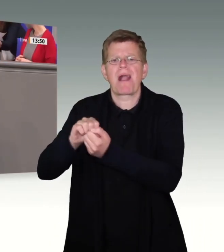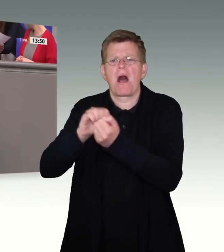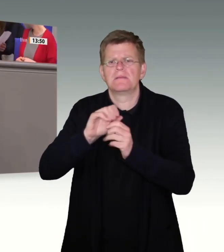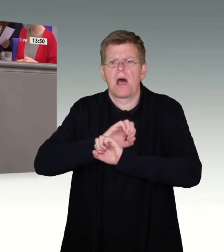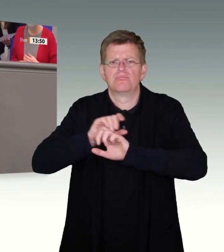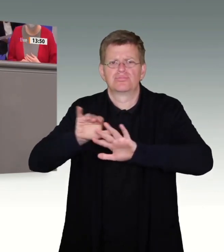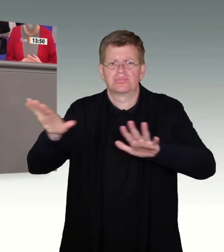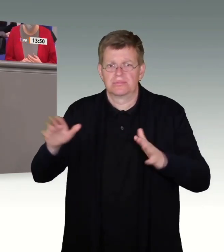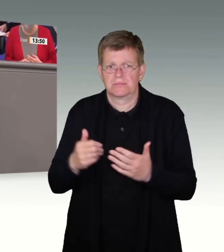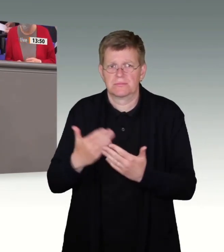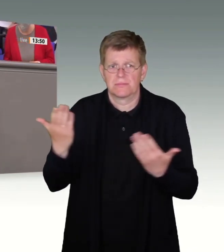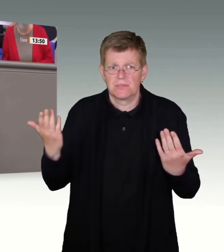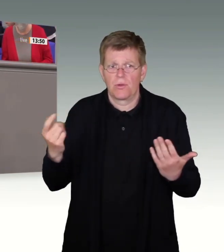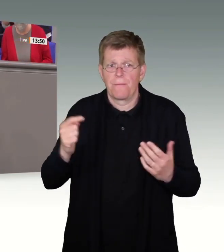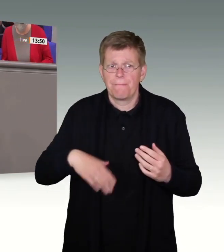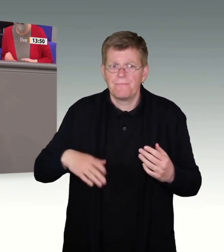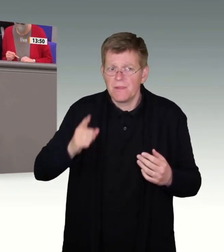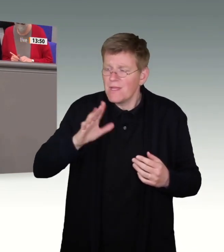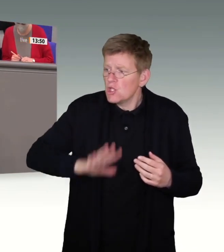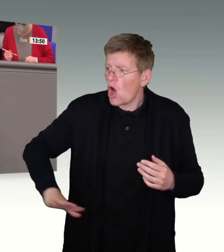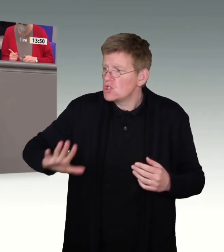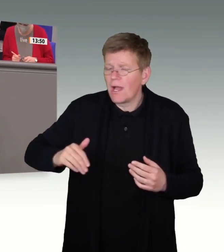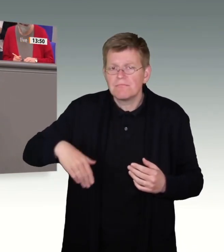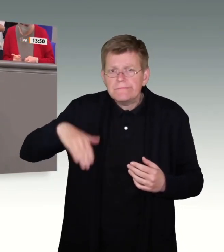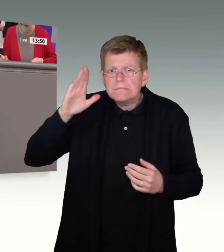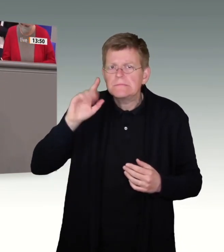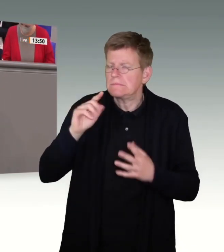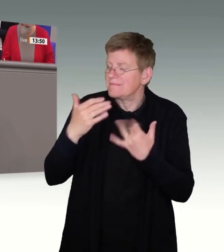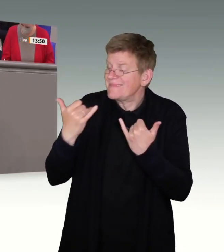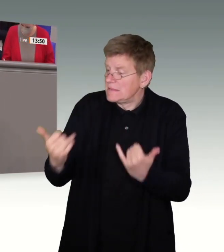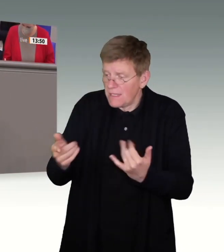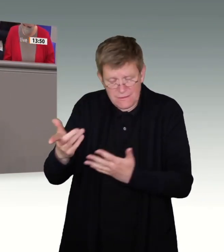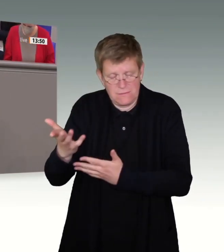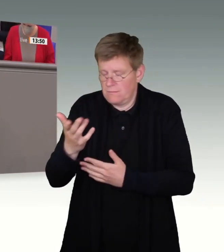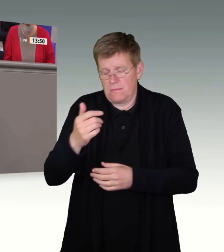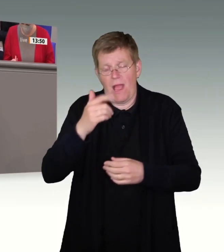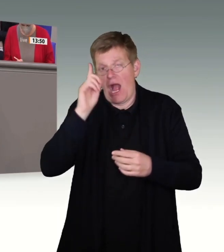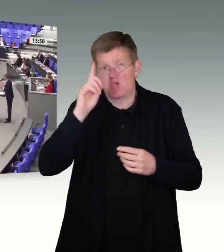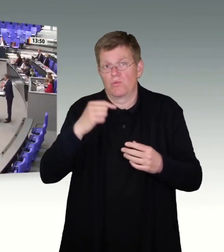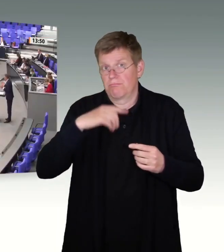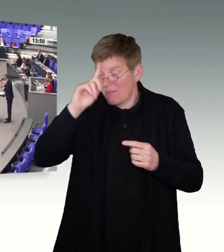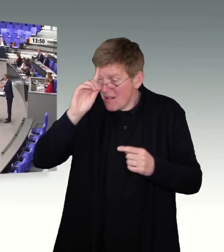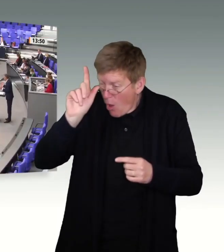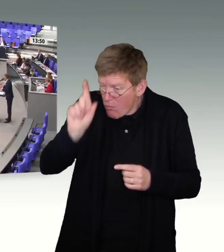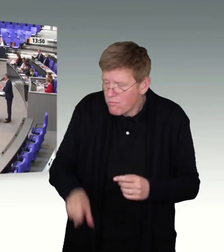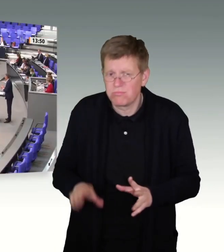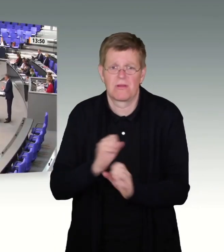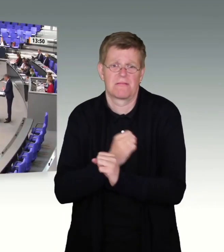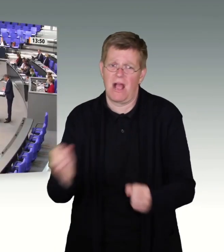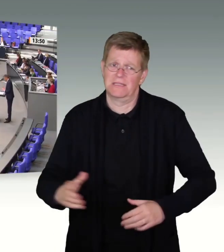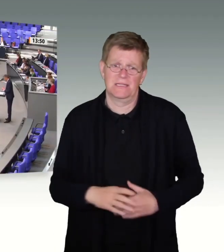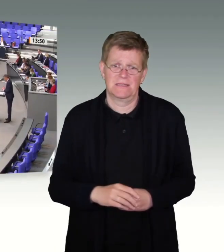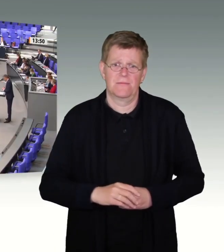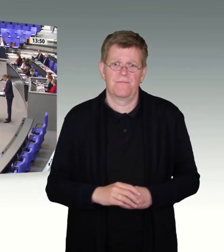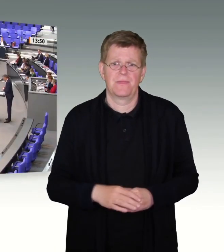nehmen, das ist wirklich absurd. Und da haben Sie wirklich einen riesen Nachholbedarf in Sachen Glaubwürdigkeit. Und wir müssen über